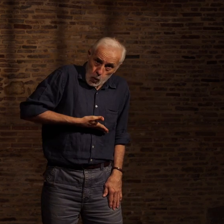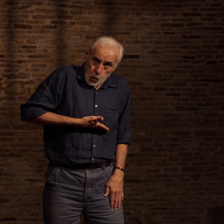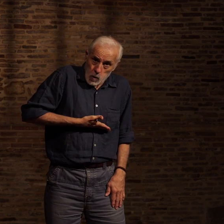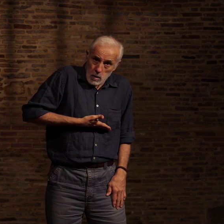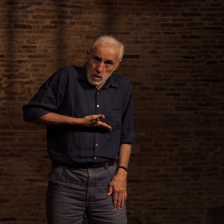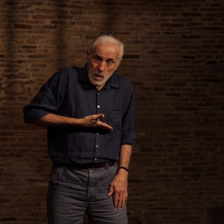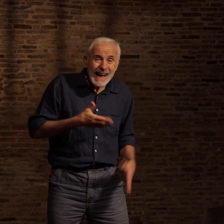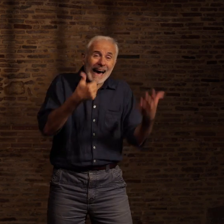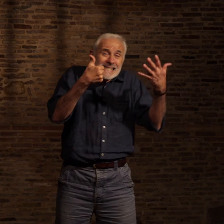16 K.O.